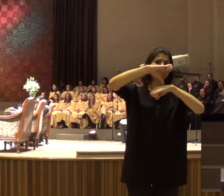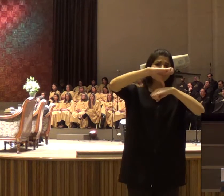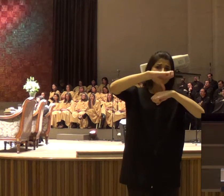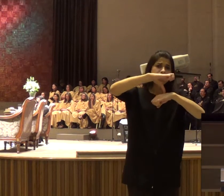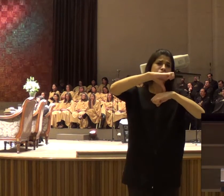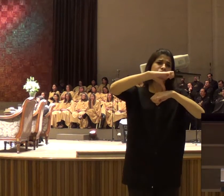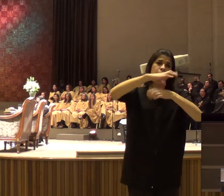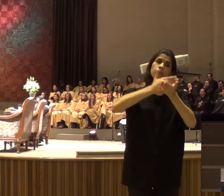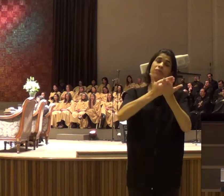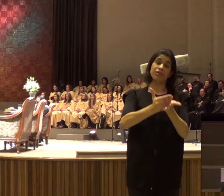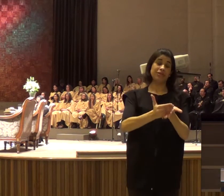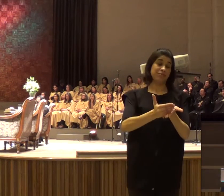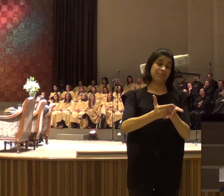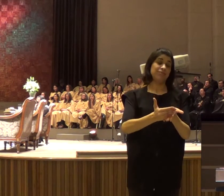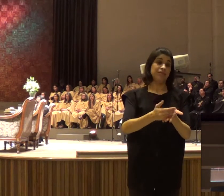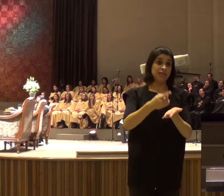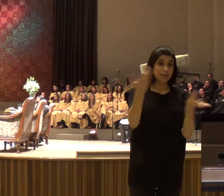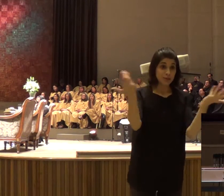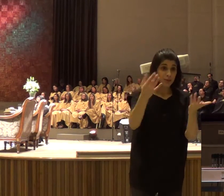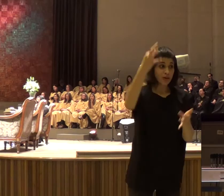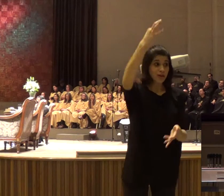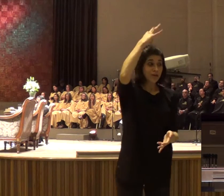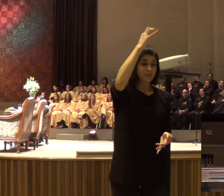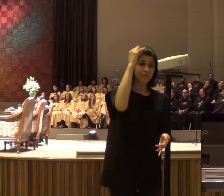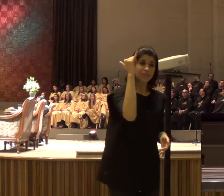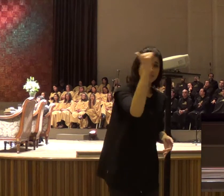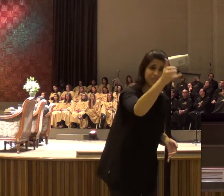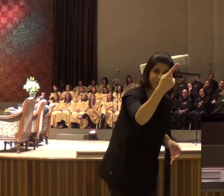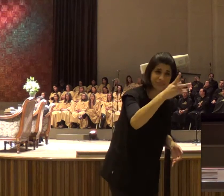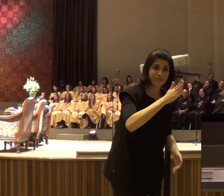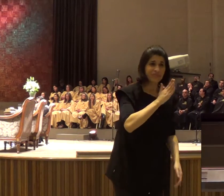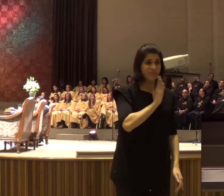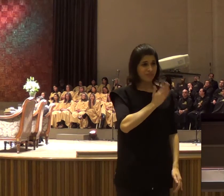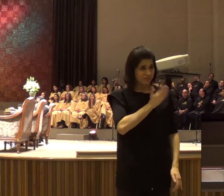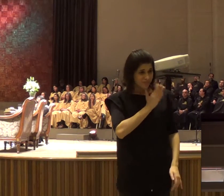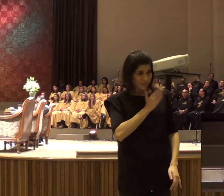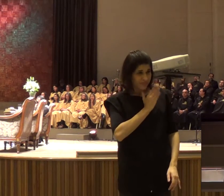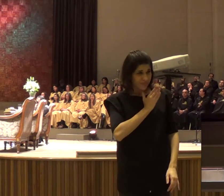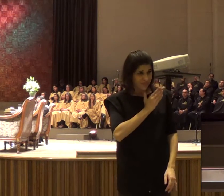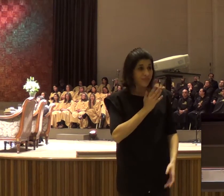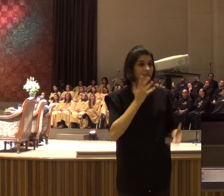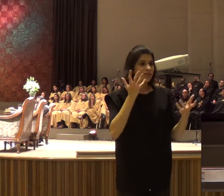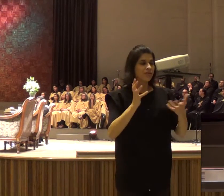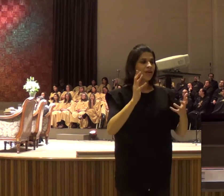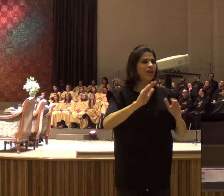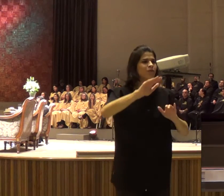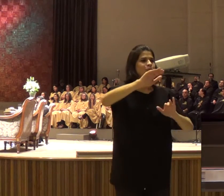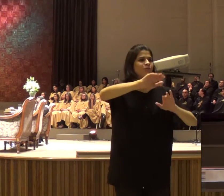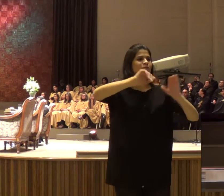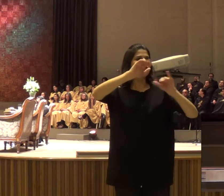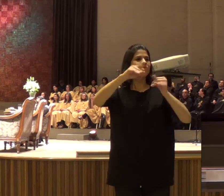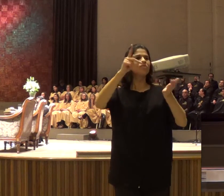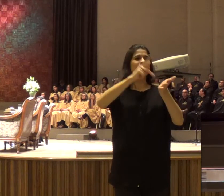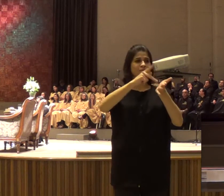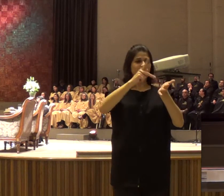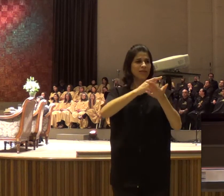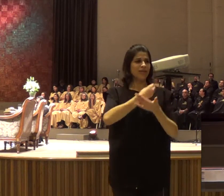está falando, ao seu coração, hoje, eu queria fazer, uma convocação, a você, de rendição integral,